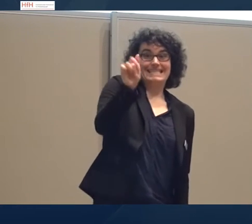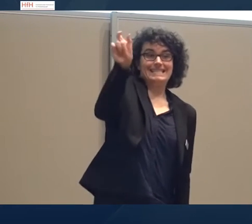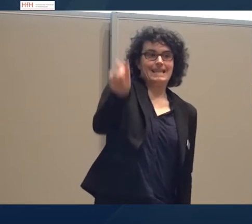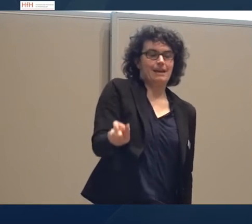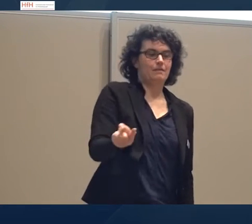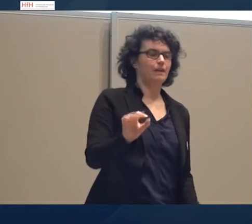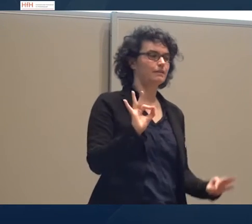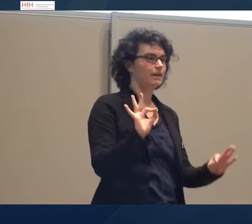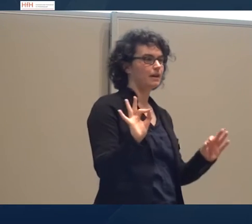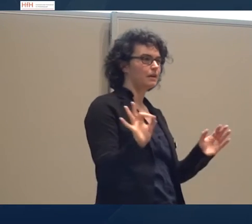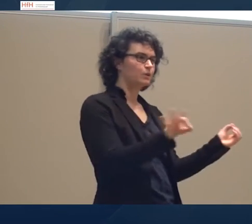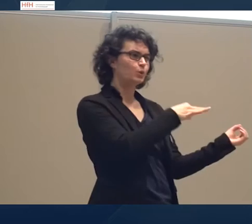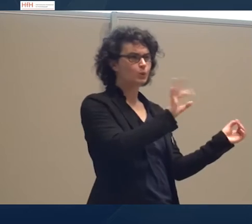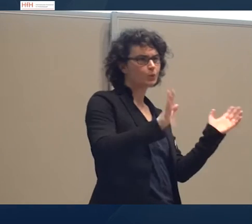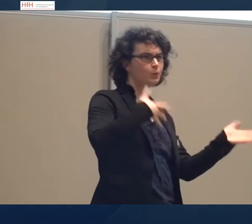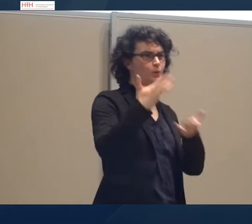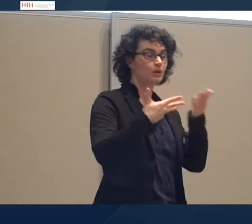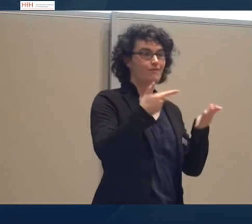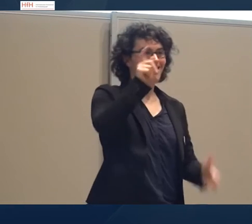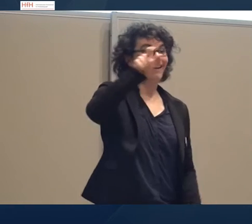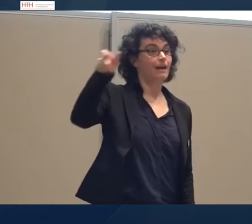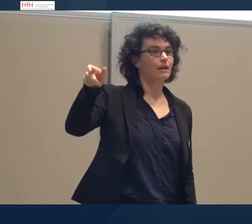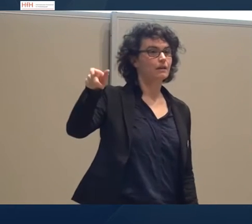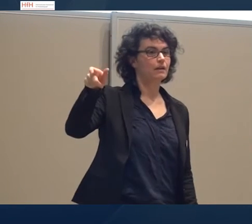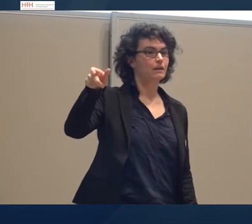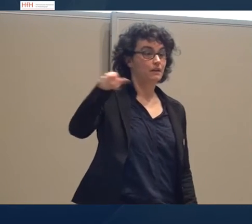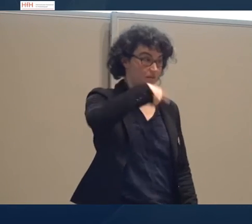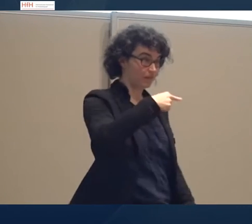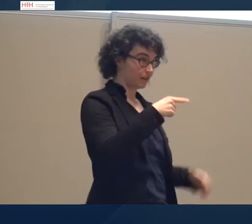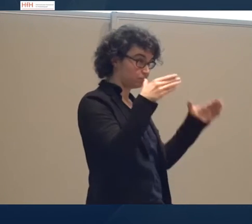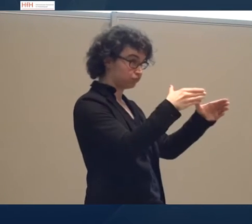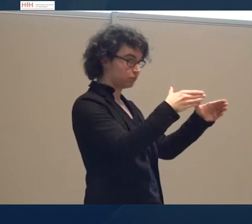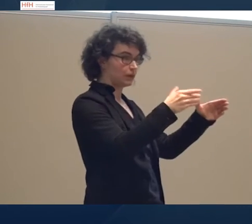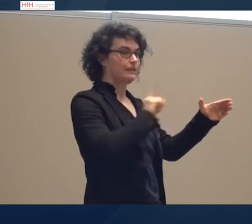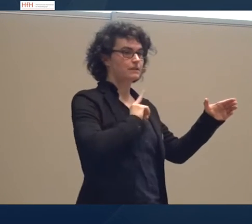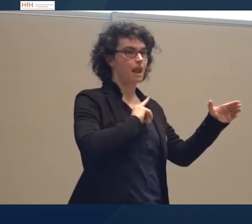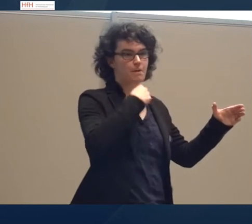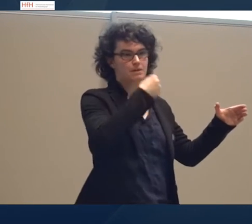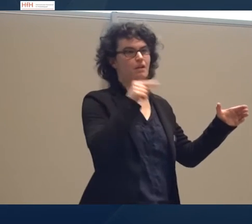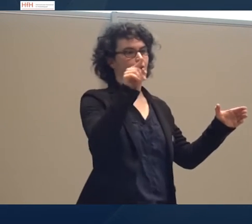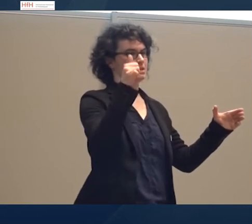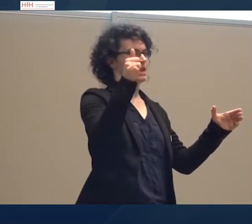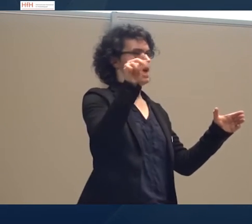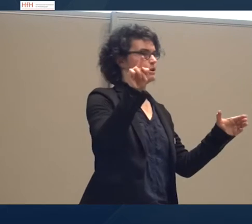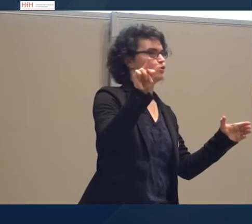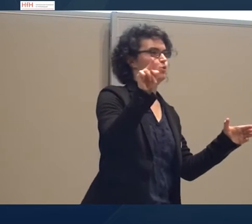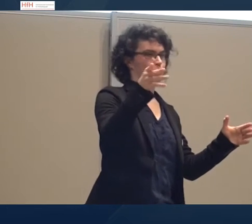einschätzen. Wir fragen also nicht, wir sagen nicht selbst du, du, du, sondern die